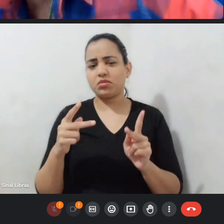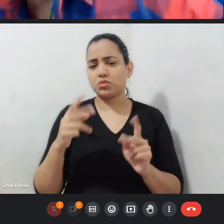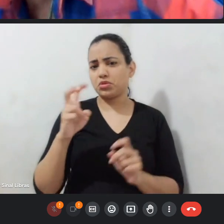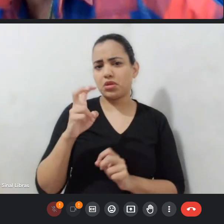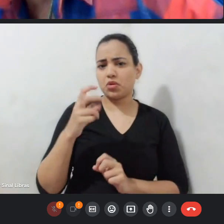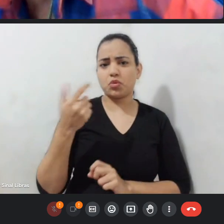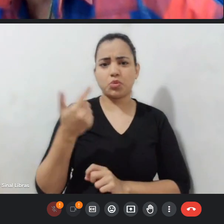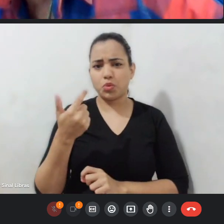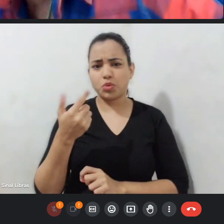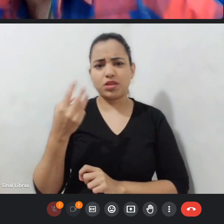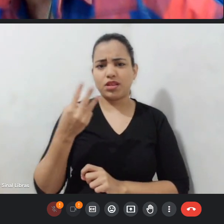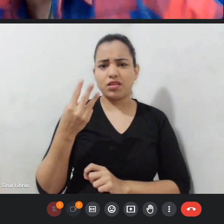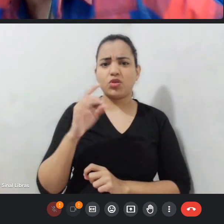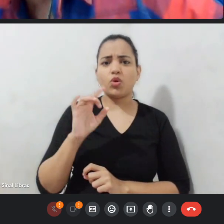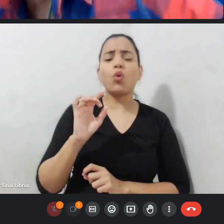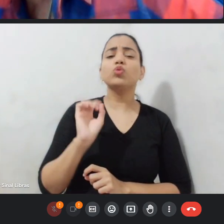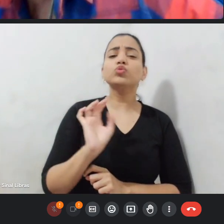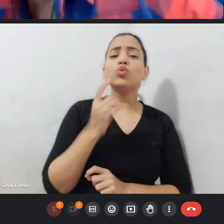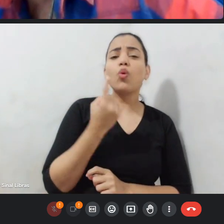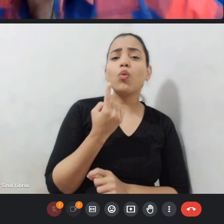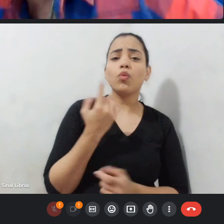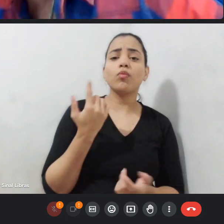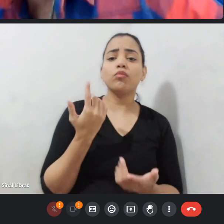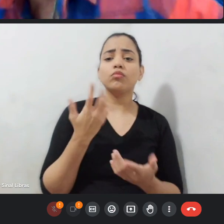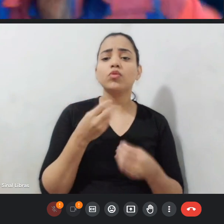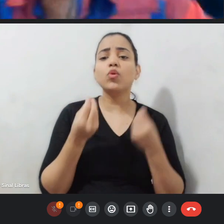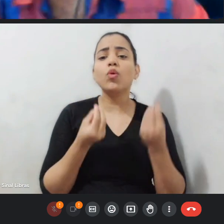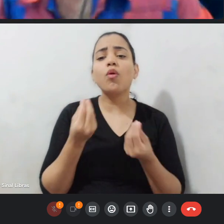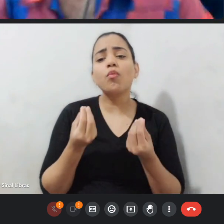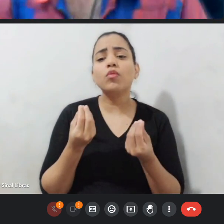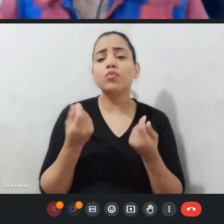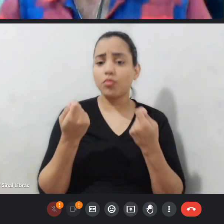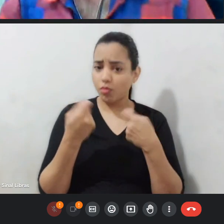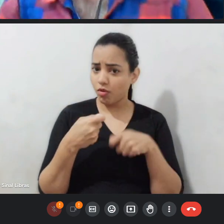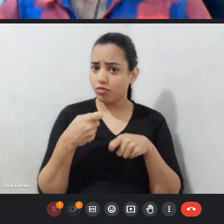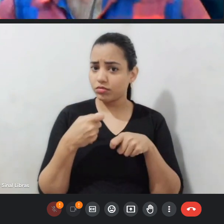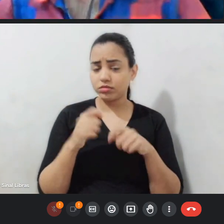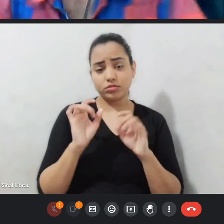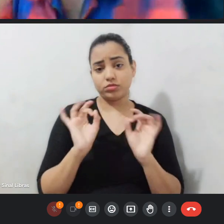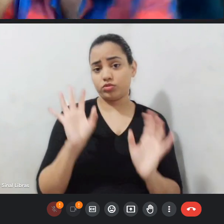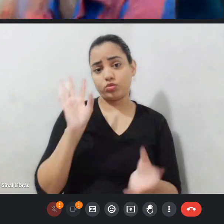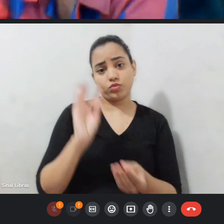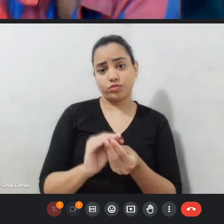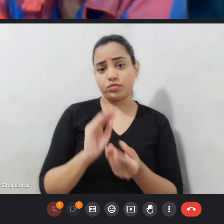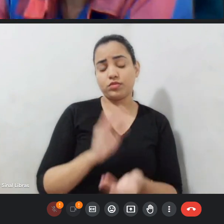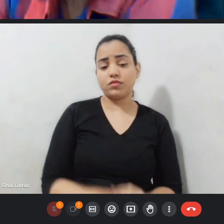como é que é é possível é isso basicamente é isso